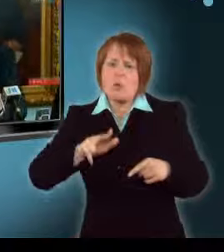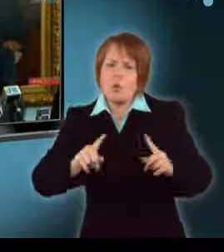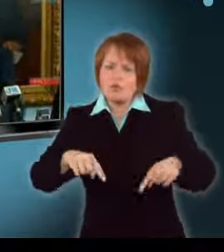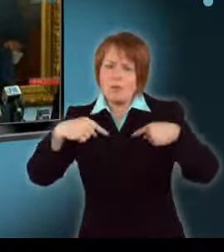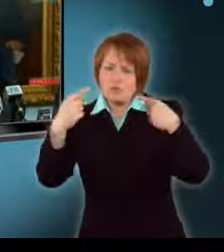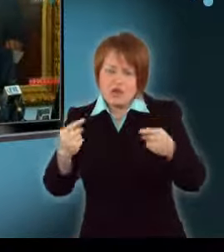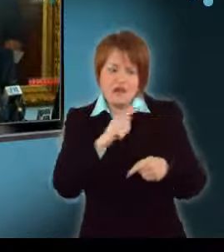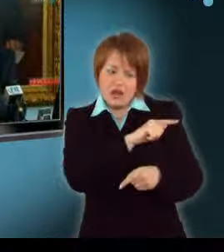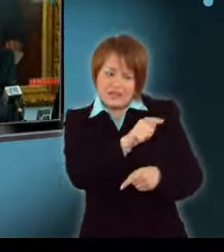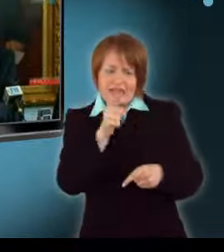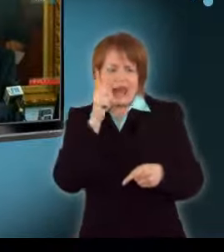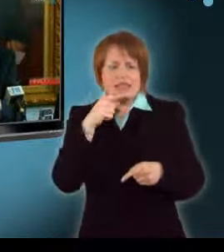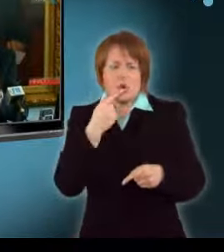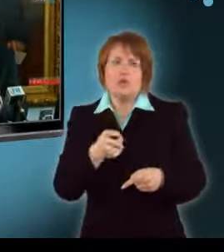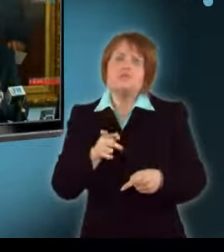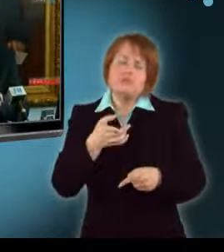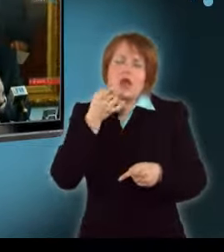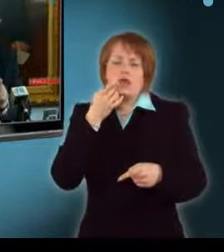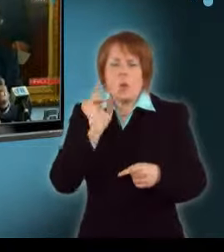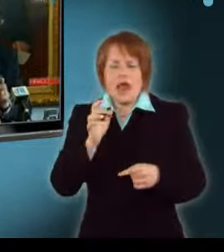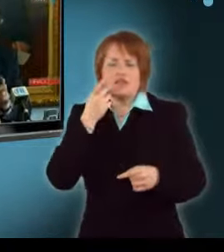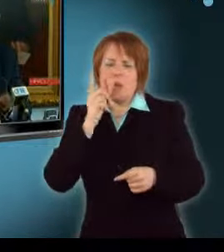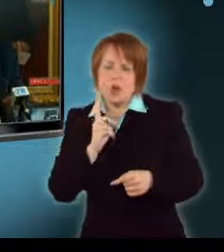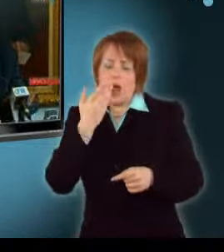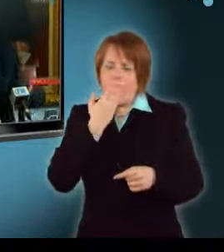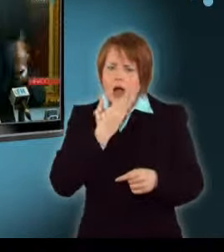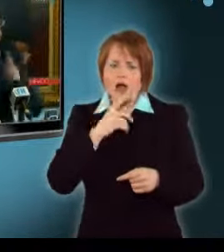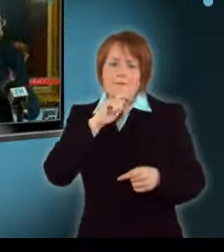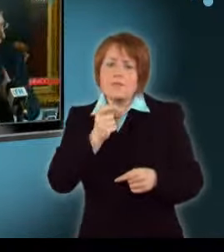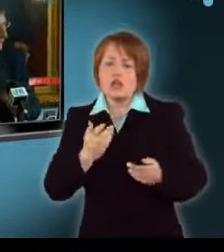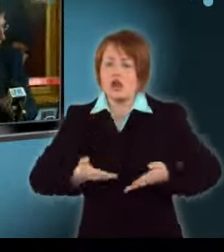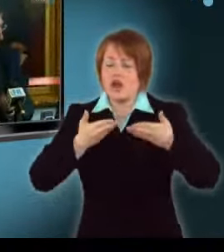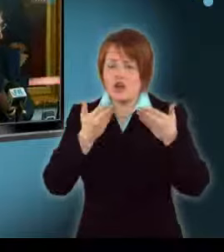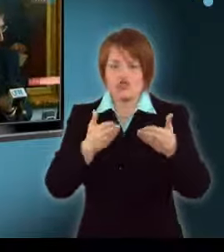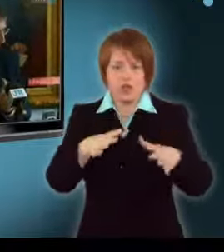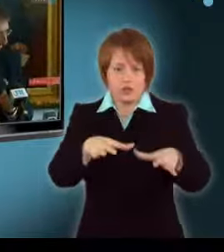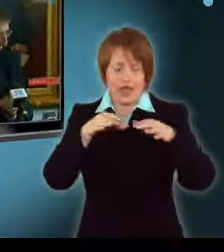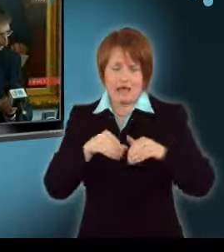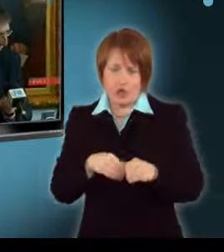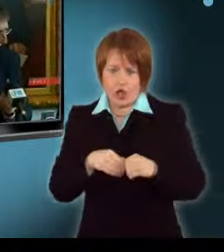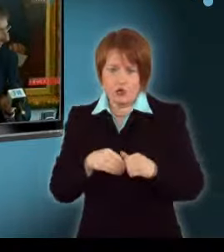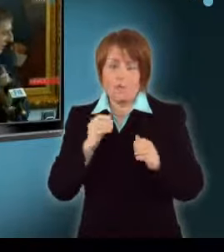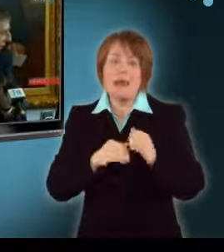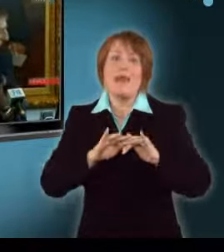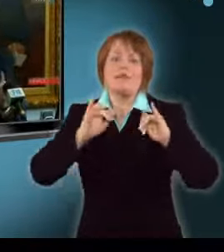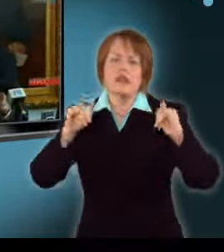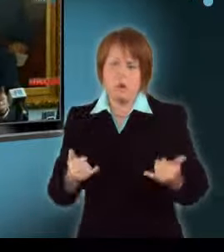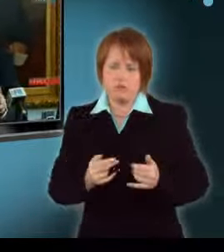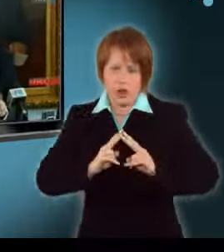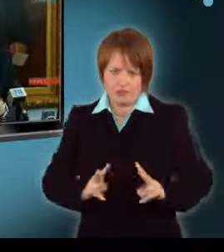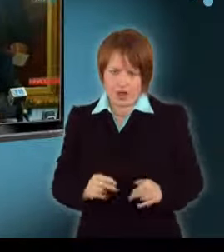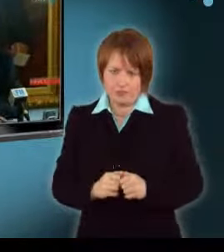múlva azt fogjátok mondani, milyen jó lett volna, ha csak annyival megúztuk volna, amit a magyarok javasolnak, mert enni még nagyobb a baj.